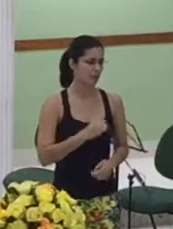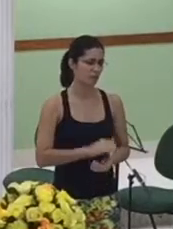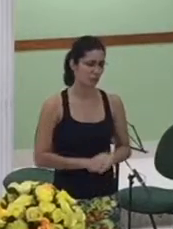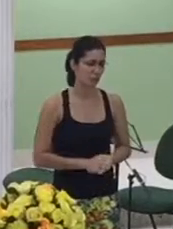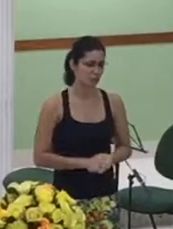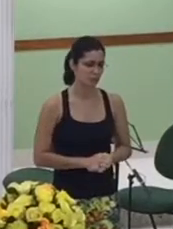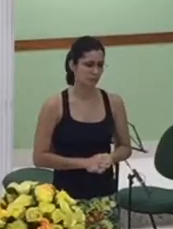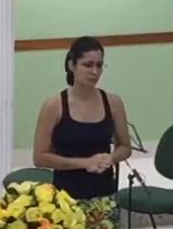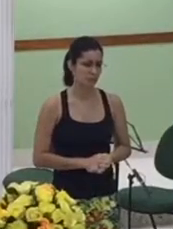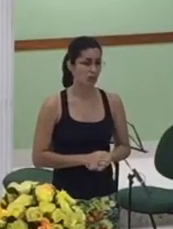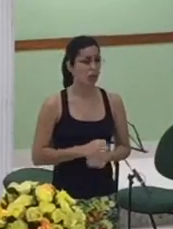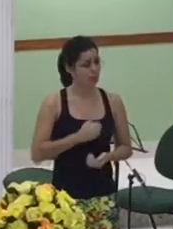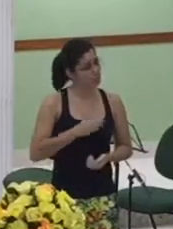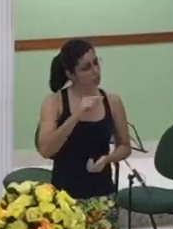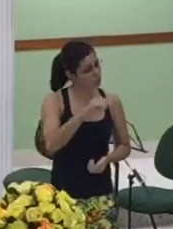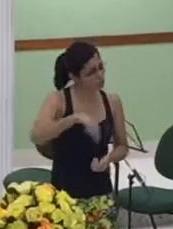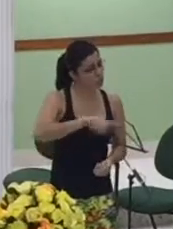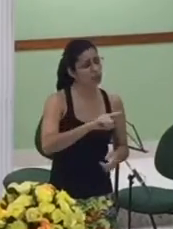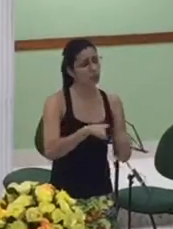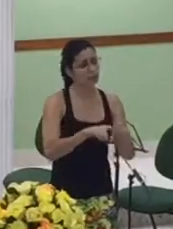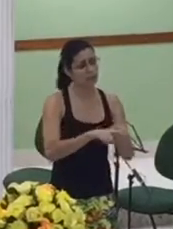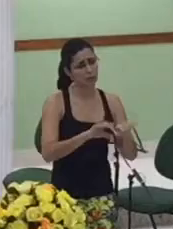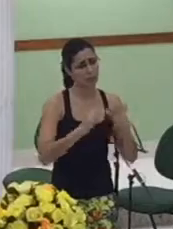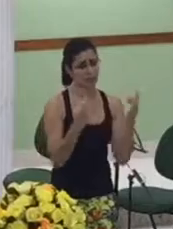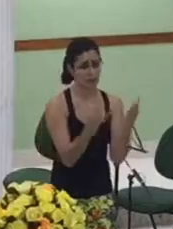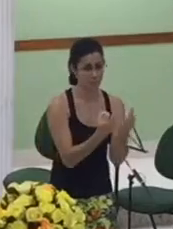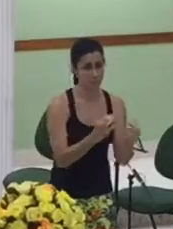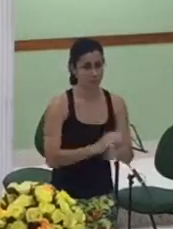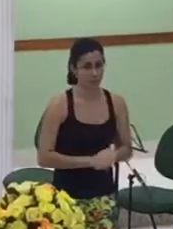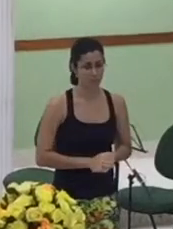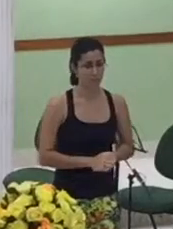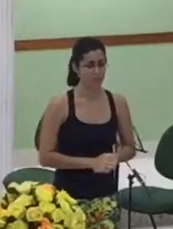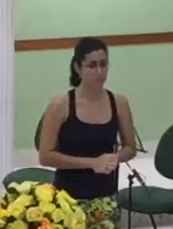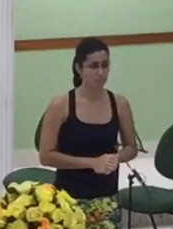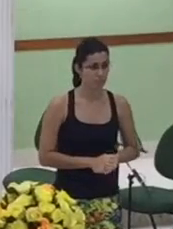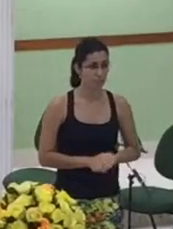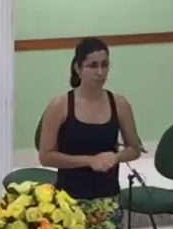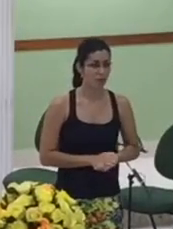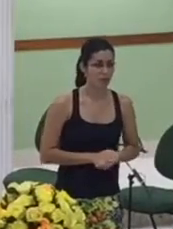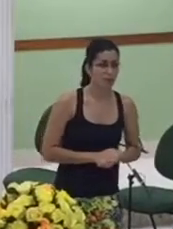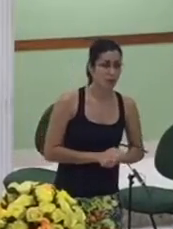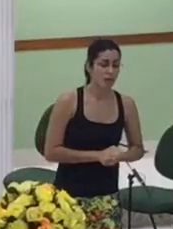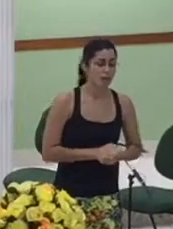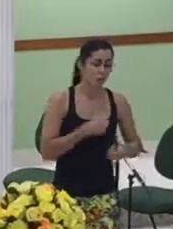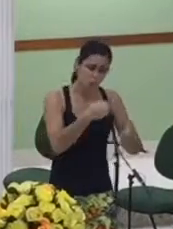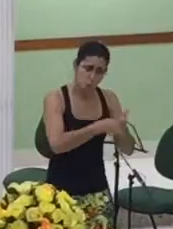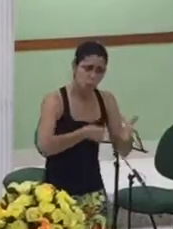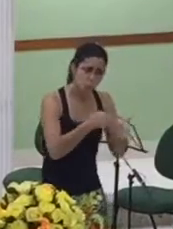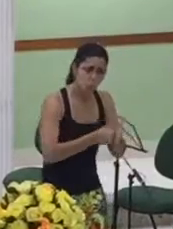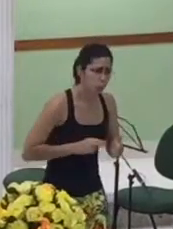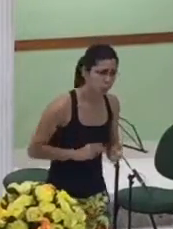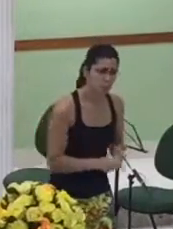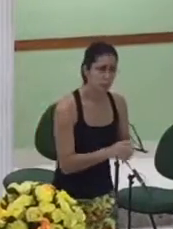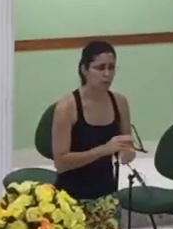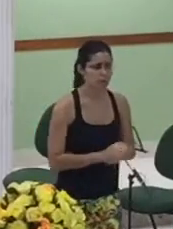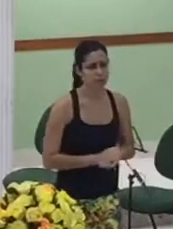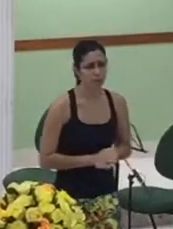e lute para que se de repente o seu nome não é digno de ser lembrado mas que pelo menos a do seu marido e dos seus